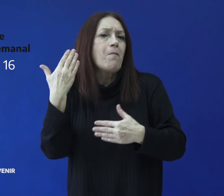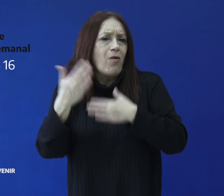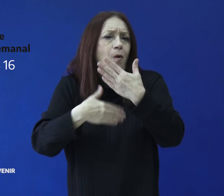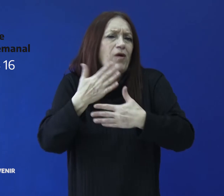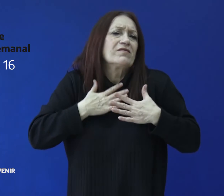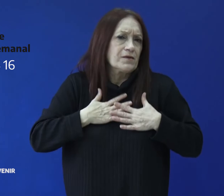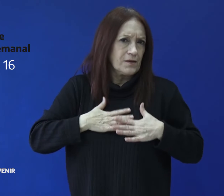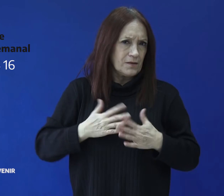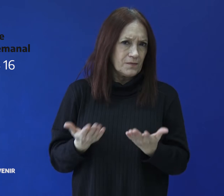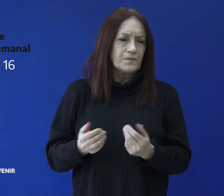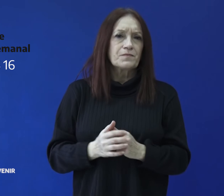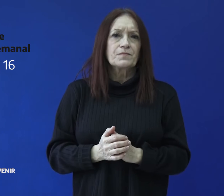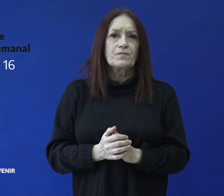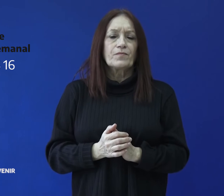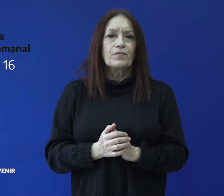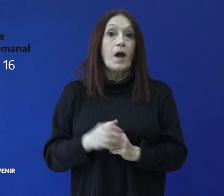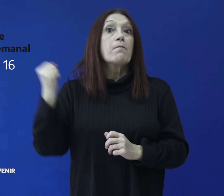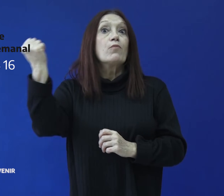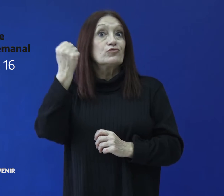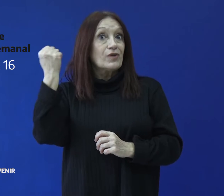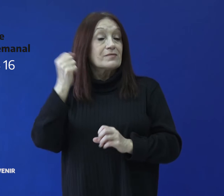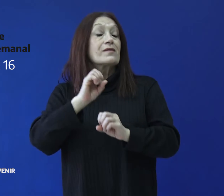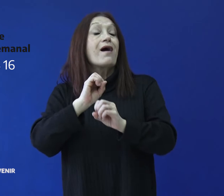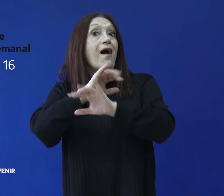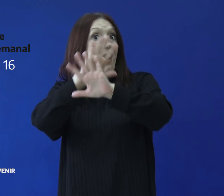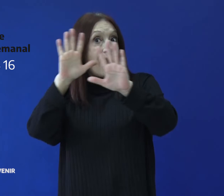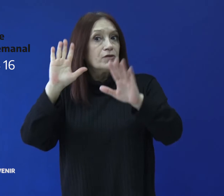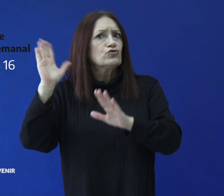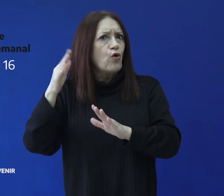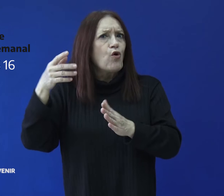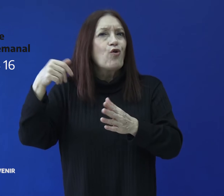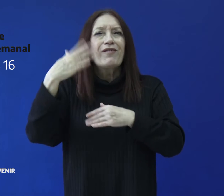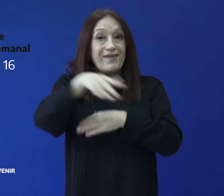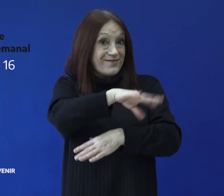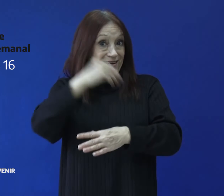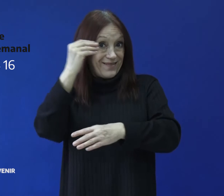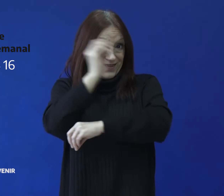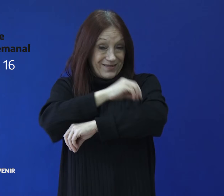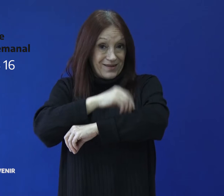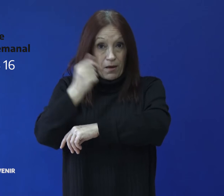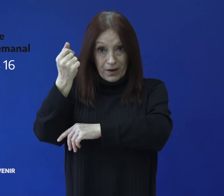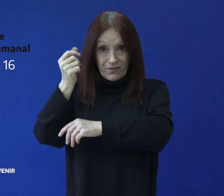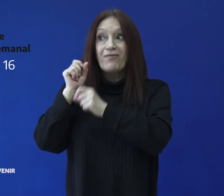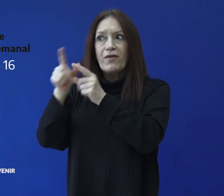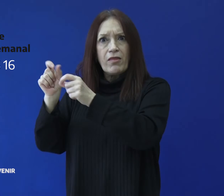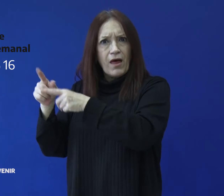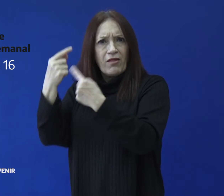Es importante resaltar que lo recaudado por el organismo se destina a obras de acción social.